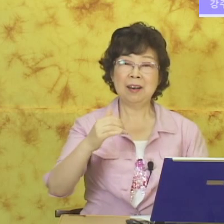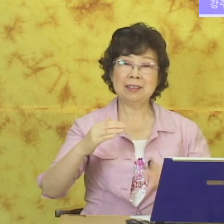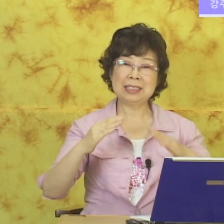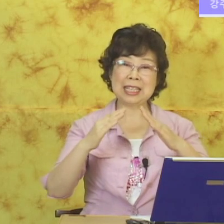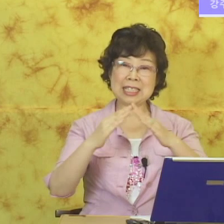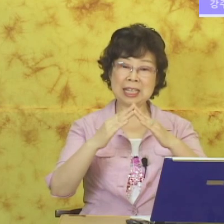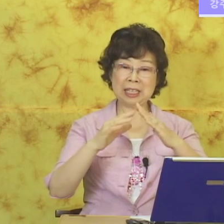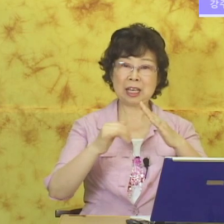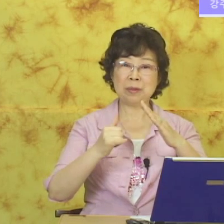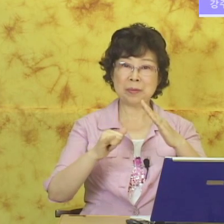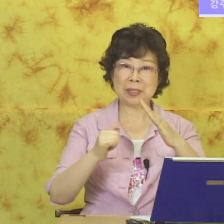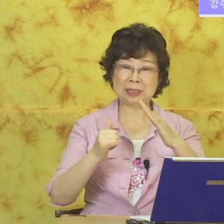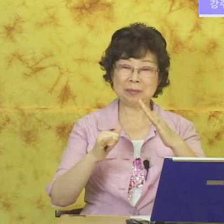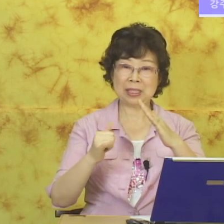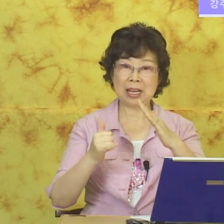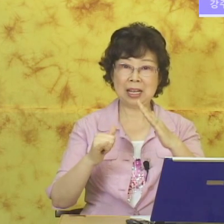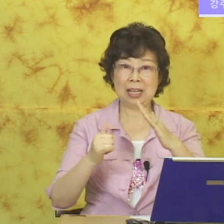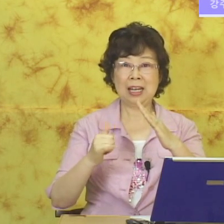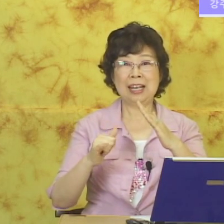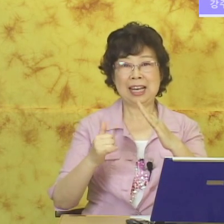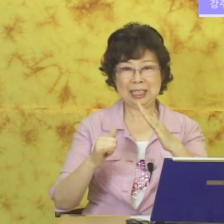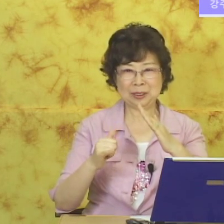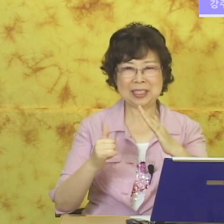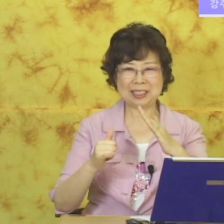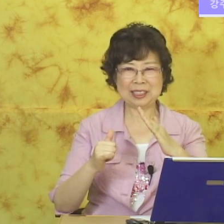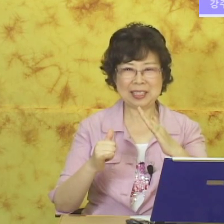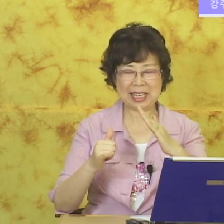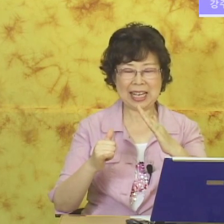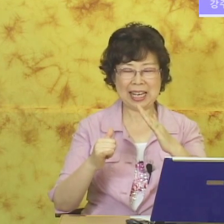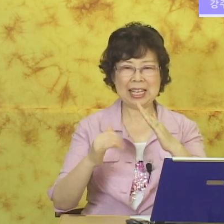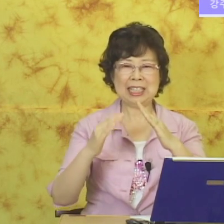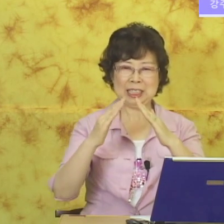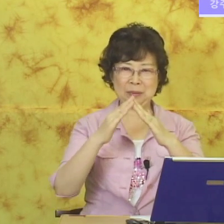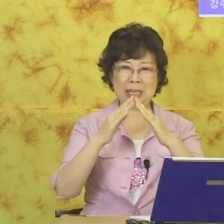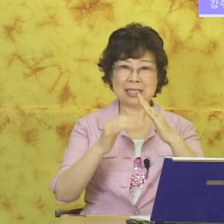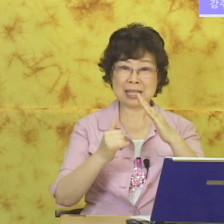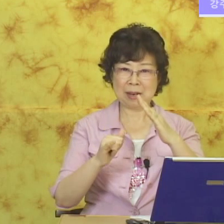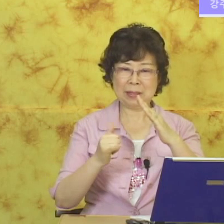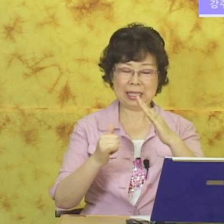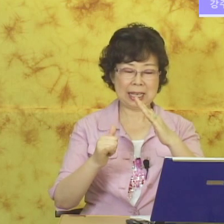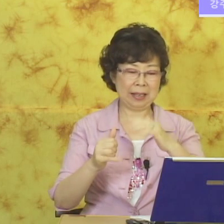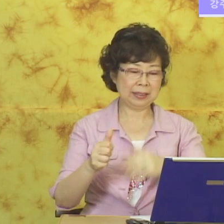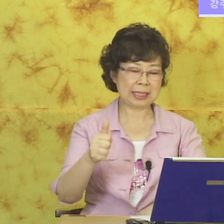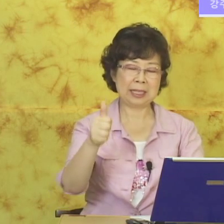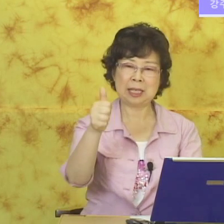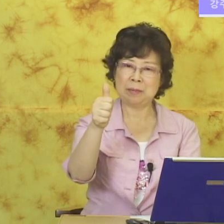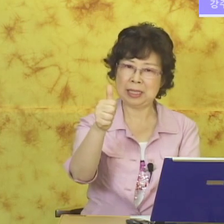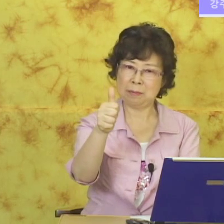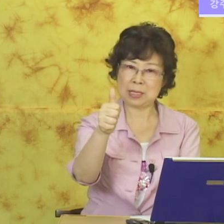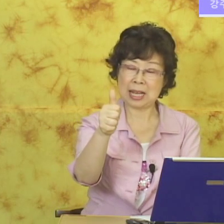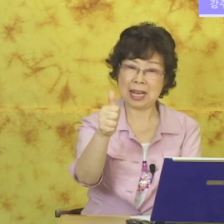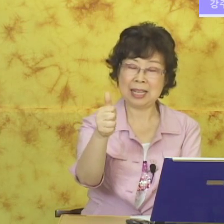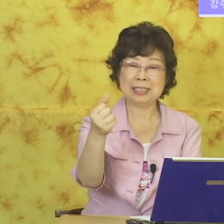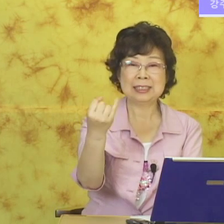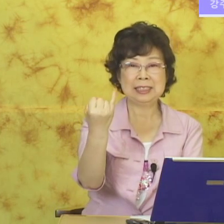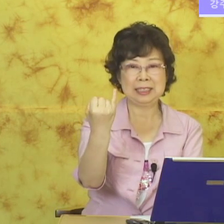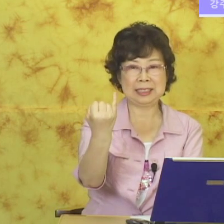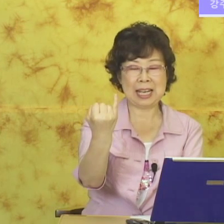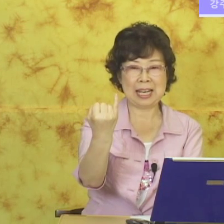지난 시간에 이렇게 하면 뭐였습니까? 가족이었죠. 예. 집에 있는 사람이니까요. 이렇게 하면 남자, 여자.